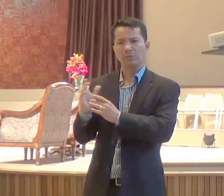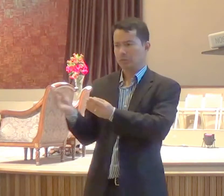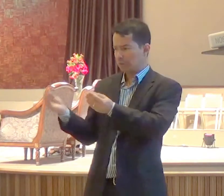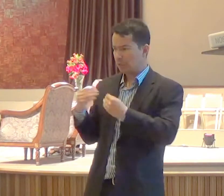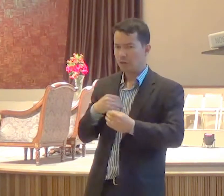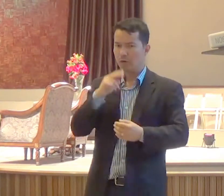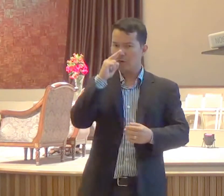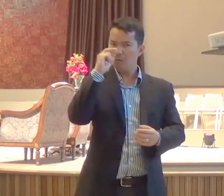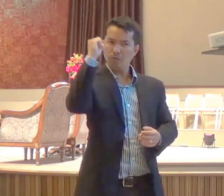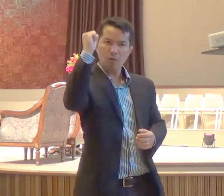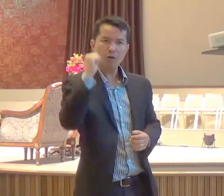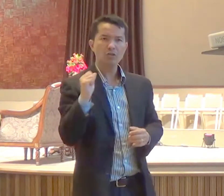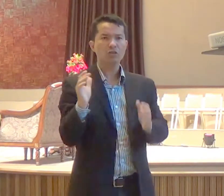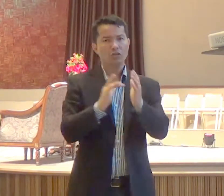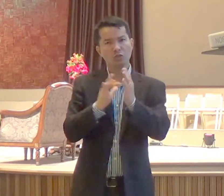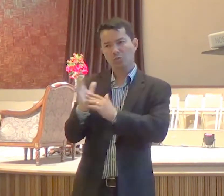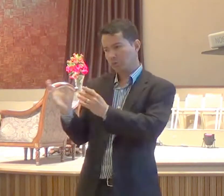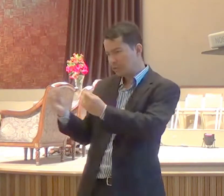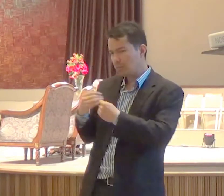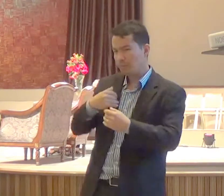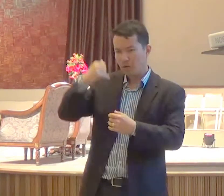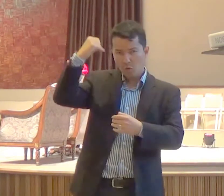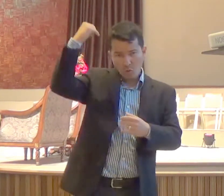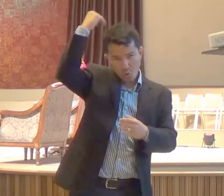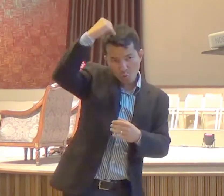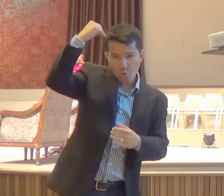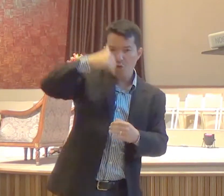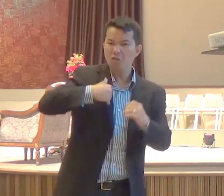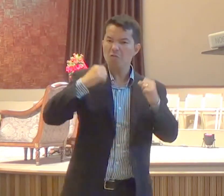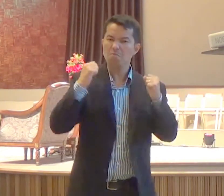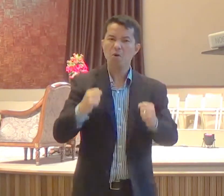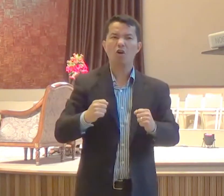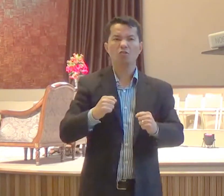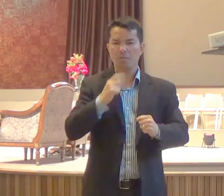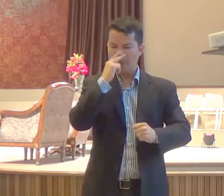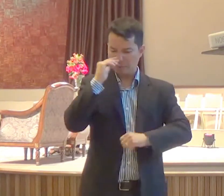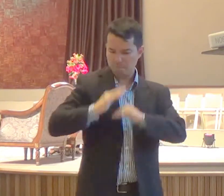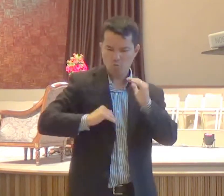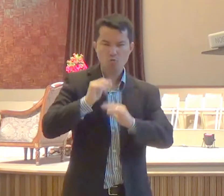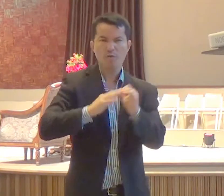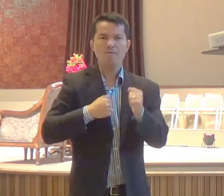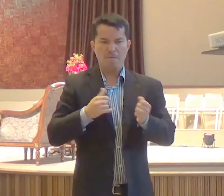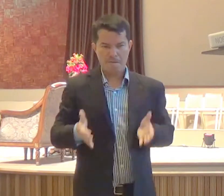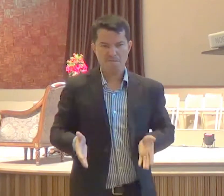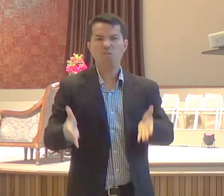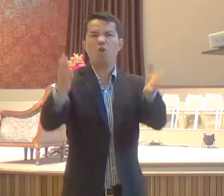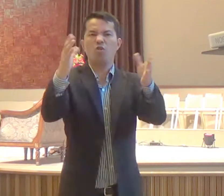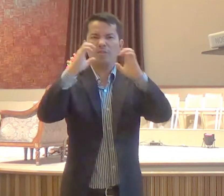urge o meu trabalho para eu poder realizar, e eu preciso anunciar o Evangelho,